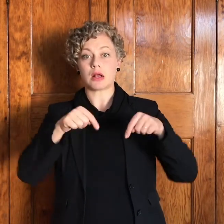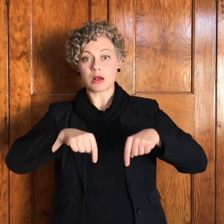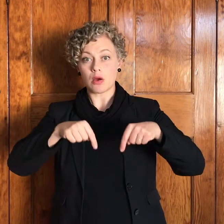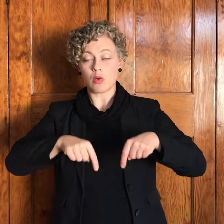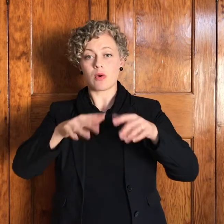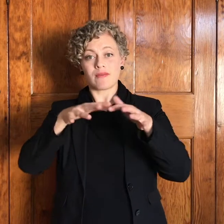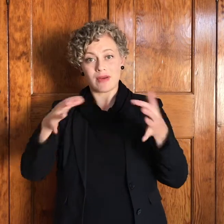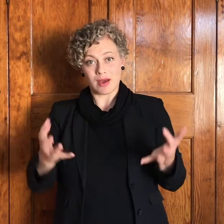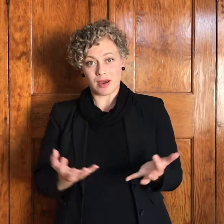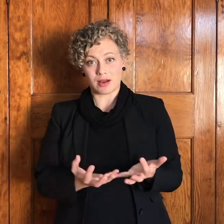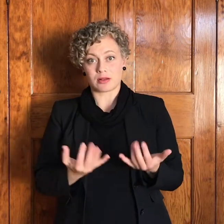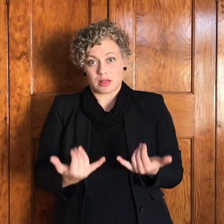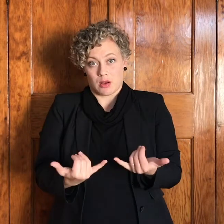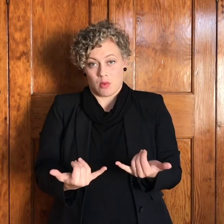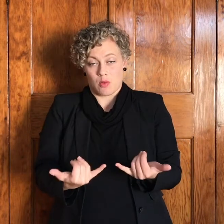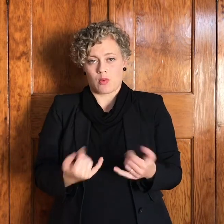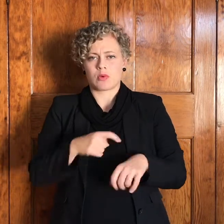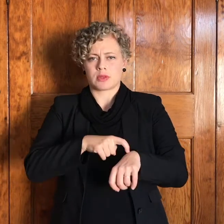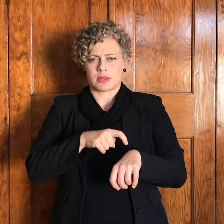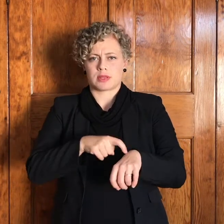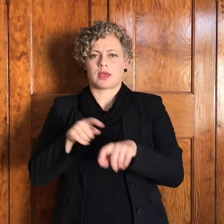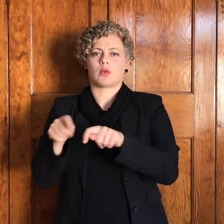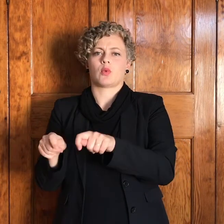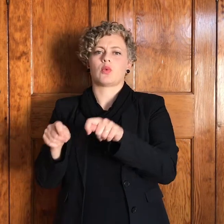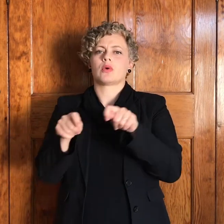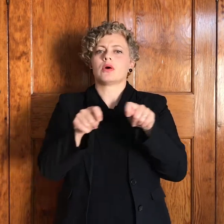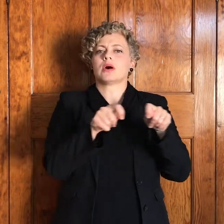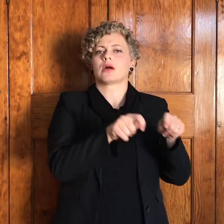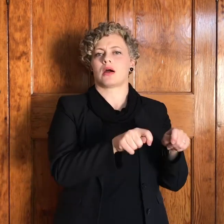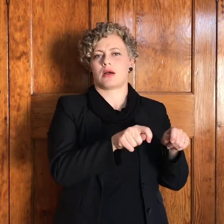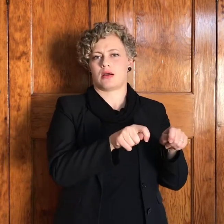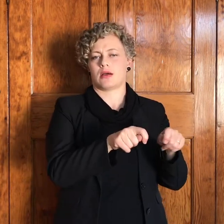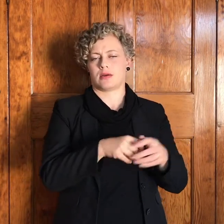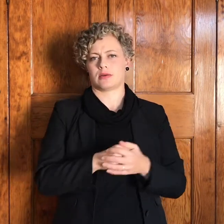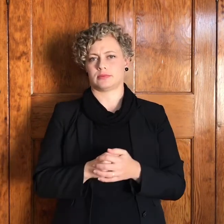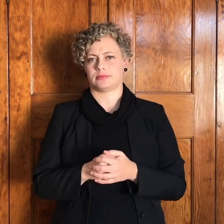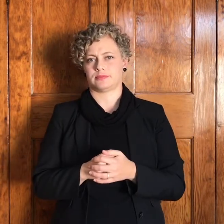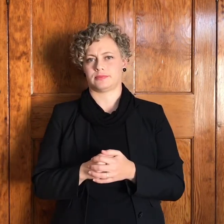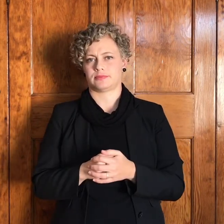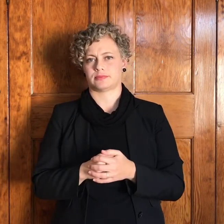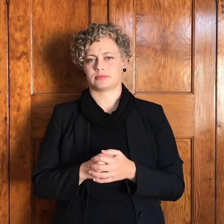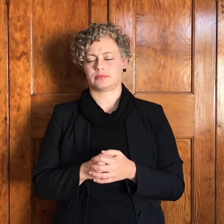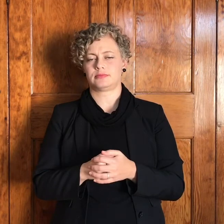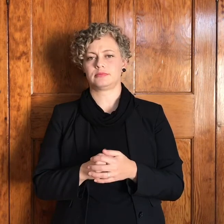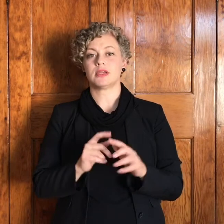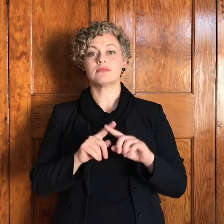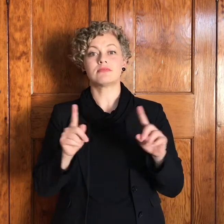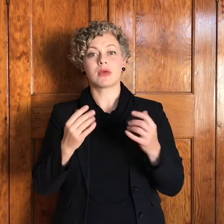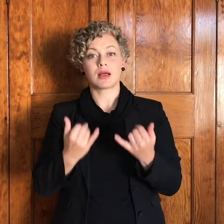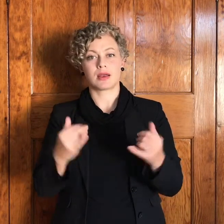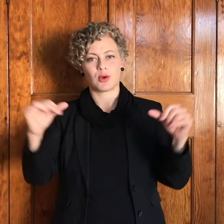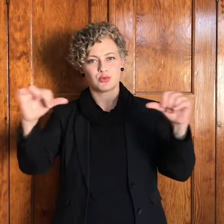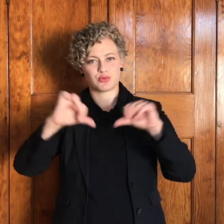oorgangstyd maar nou wil ek terugkom en moet ek terugkom na die Jacob verhaal